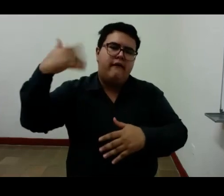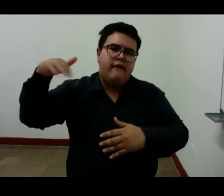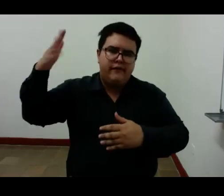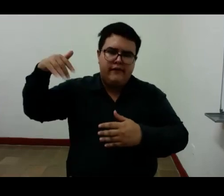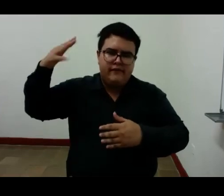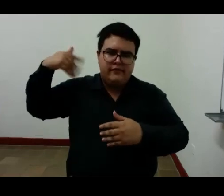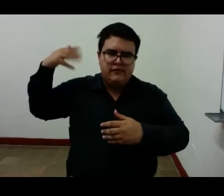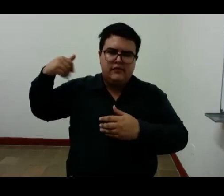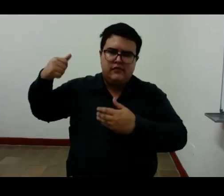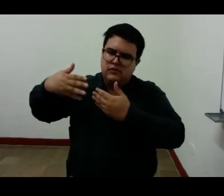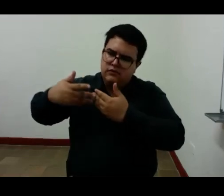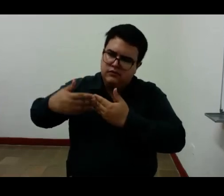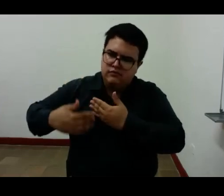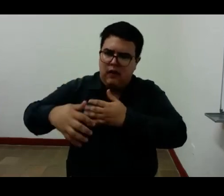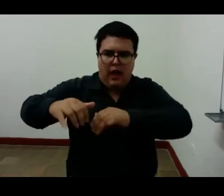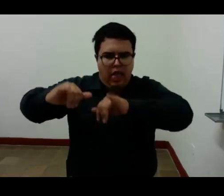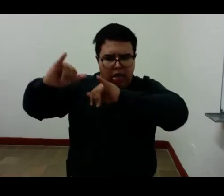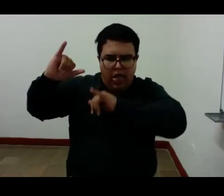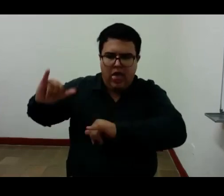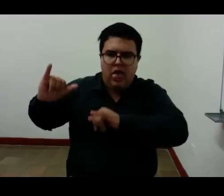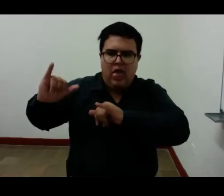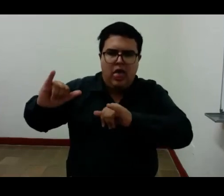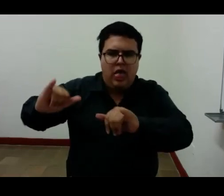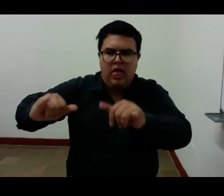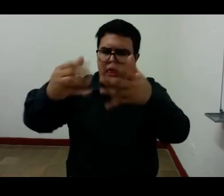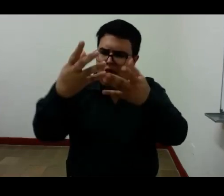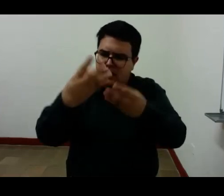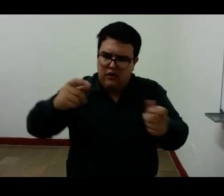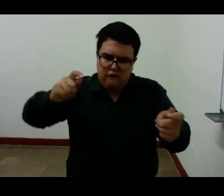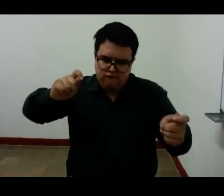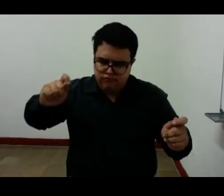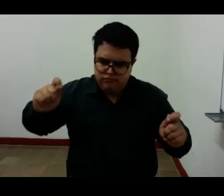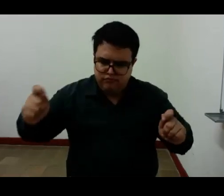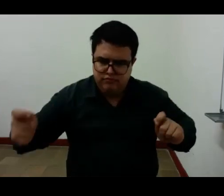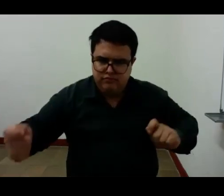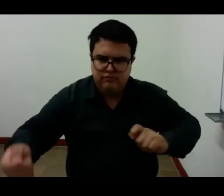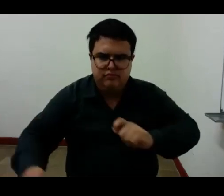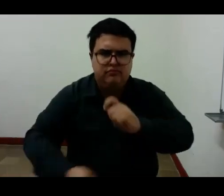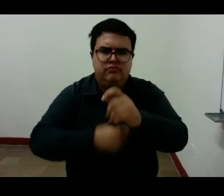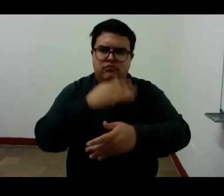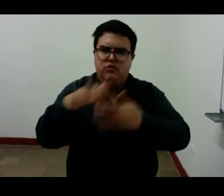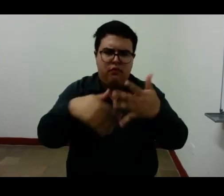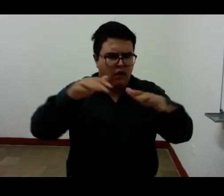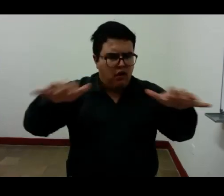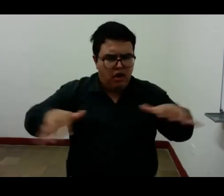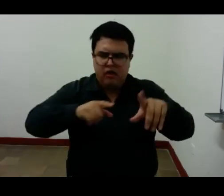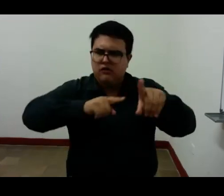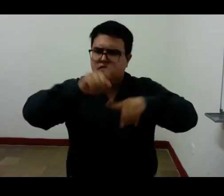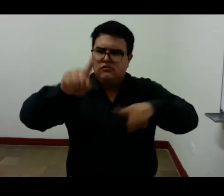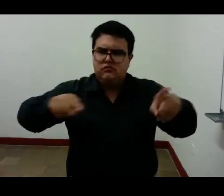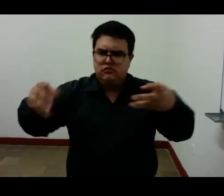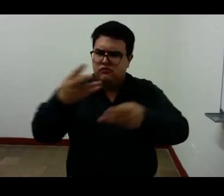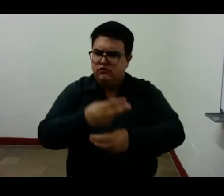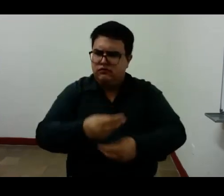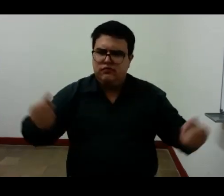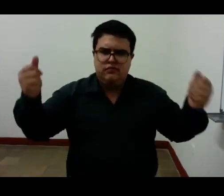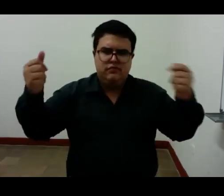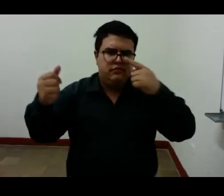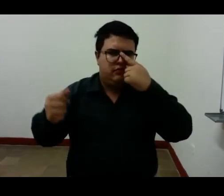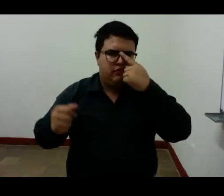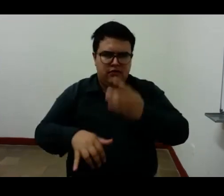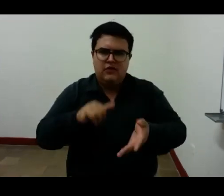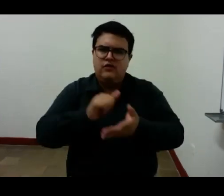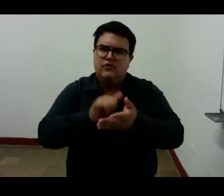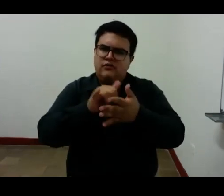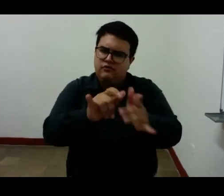ininterrumpido todo transformado toda cosa es otra cosa hasta aquí la cita